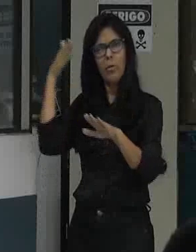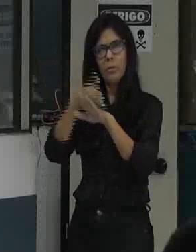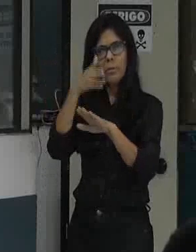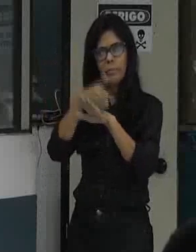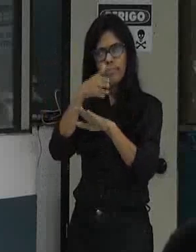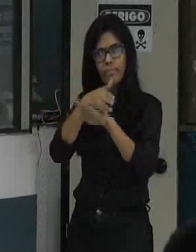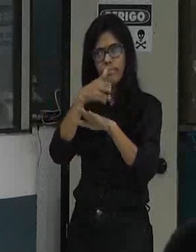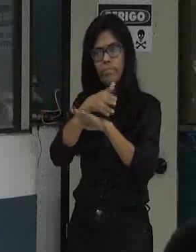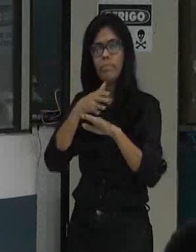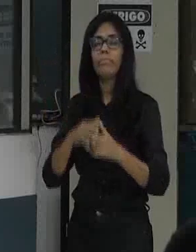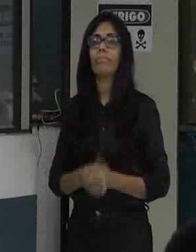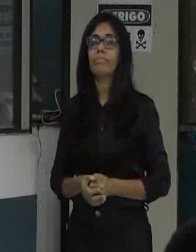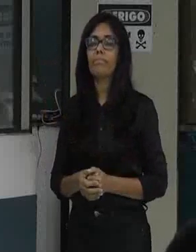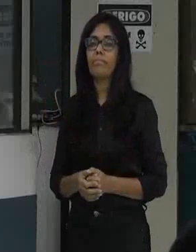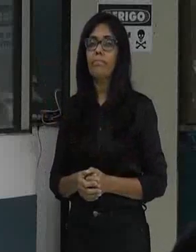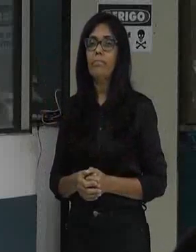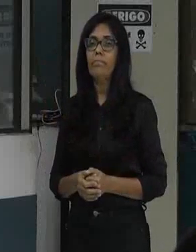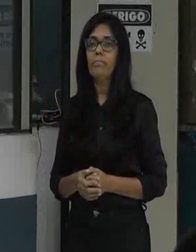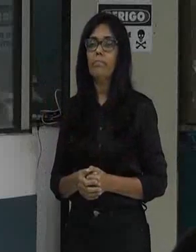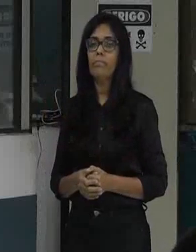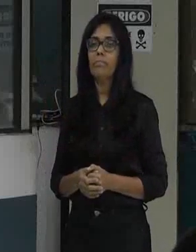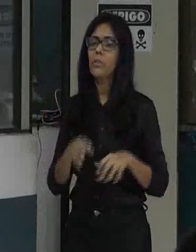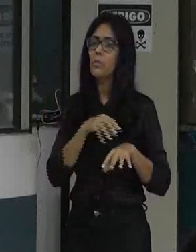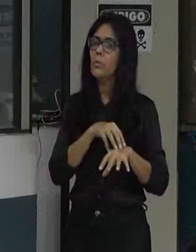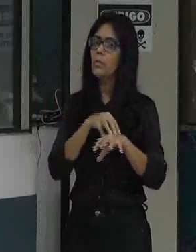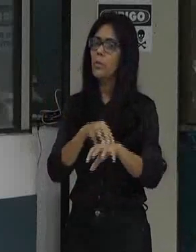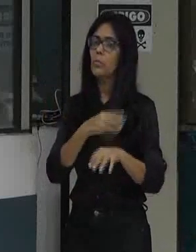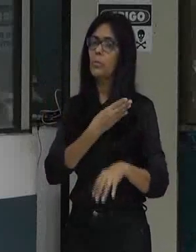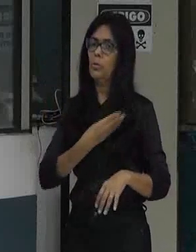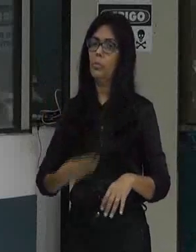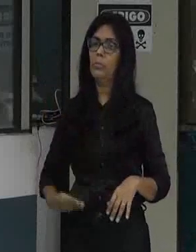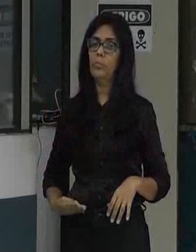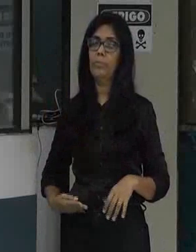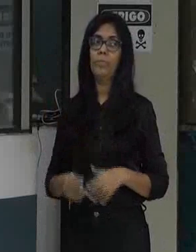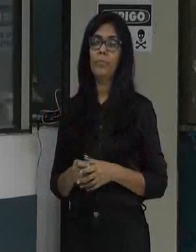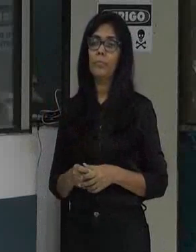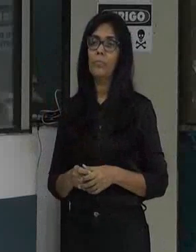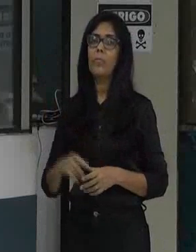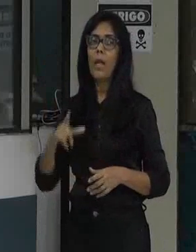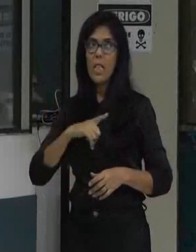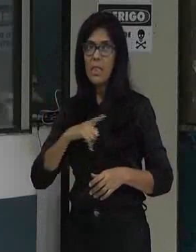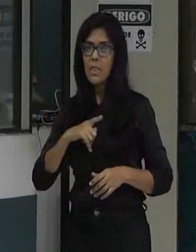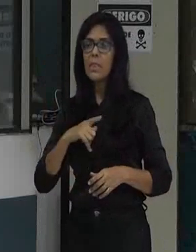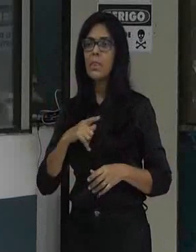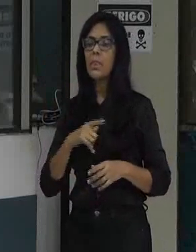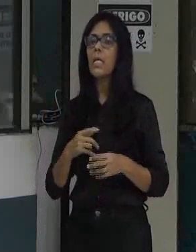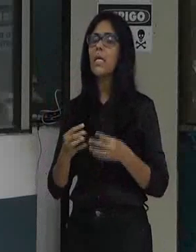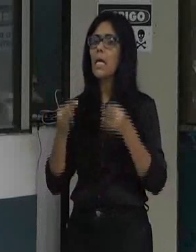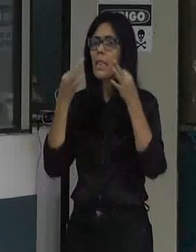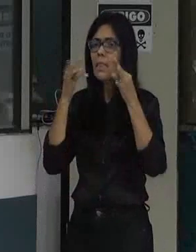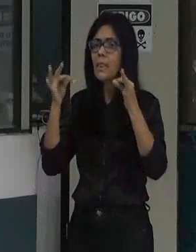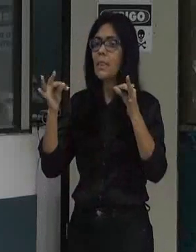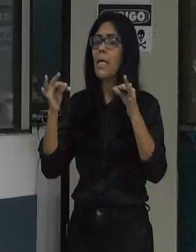a pessoa ter acesso ao transporte e existe uma técnica existe determinações